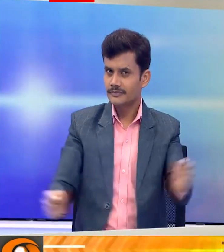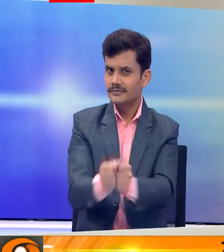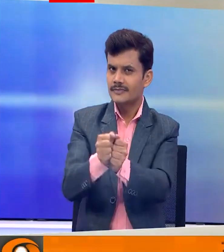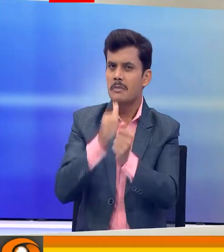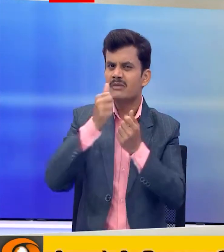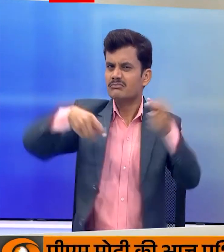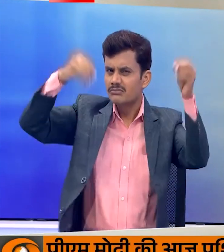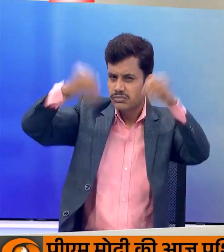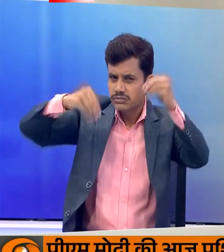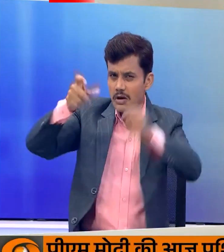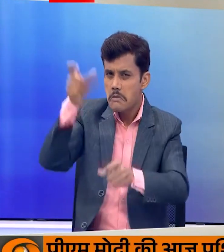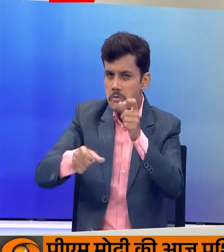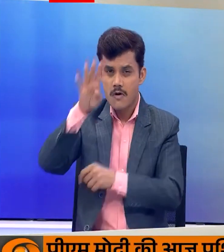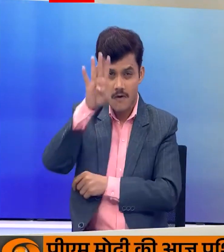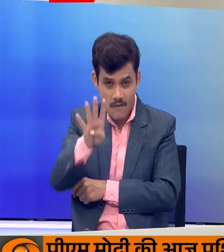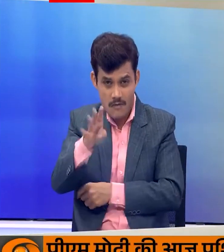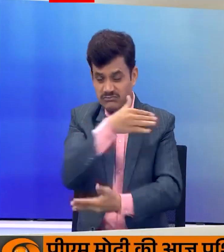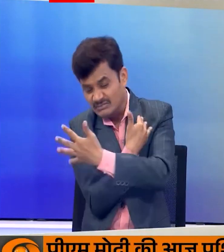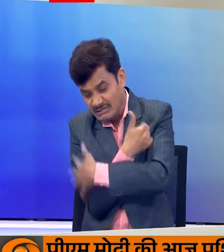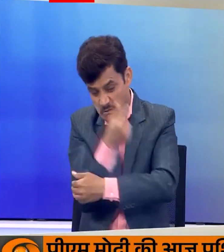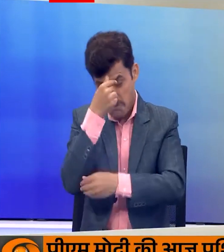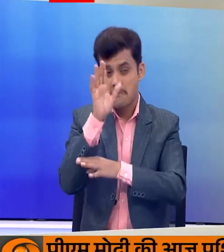में भूस्खलन से 4 लोग घायल भी हो गए